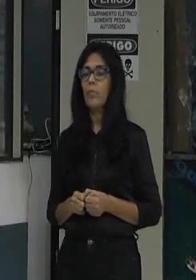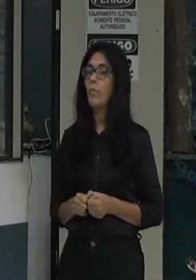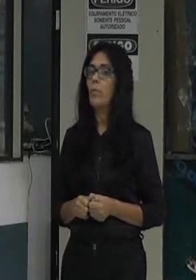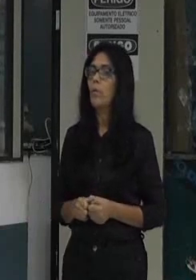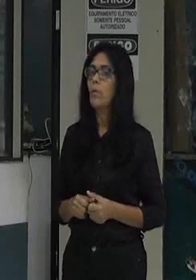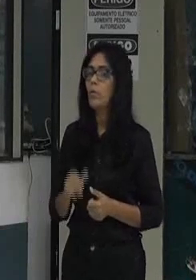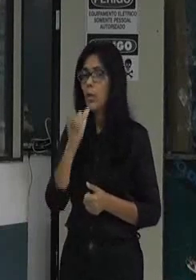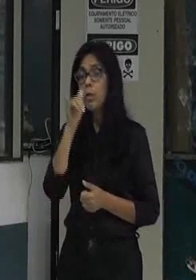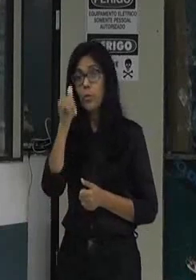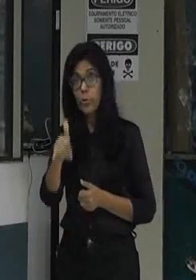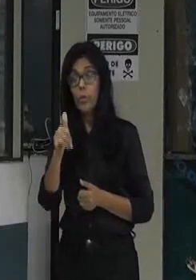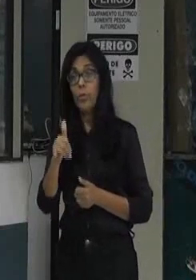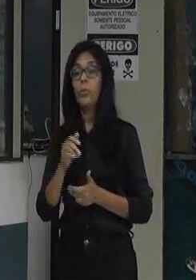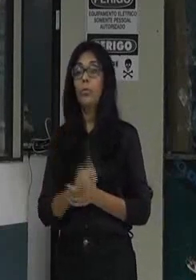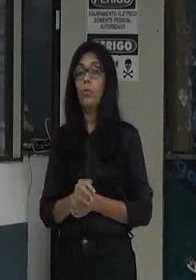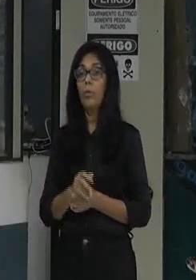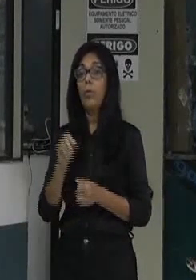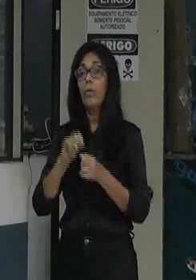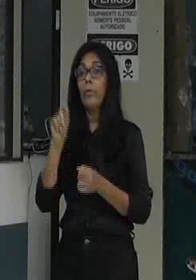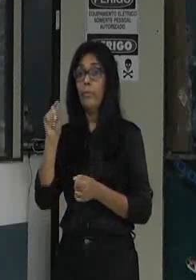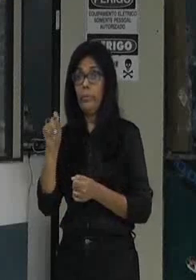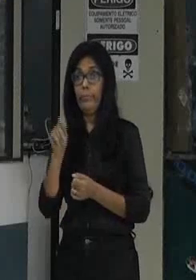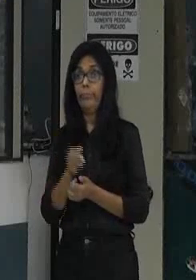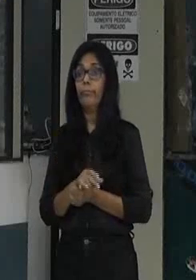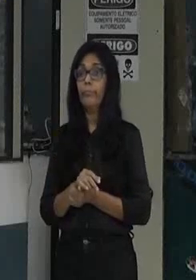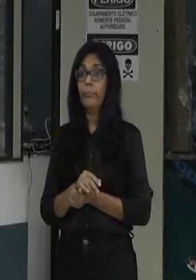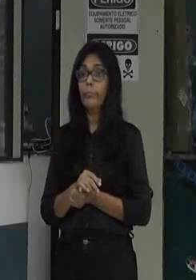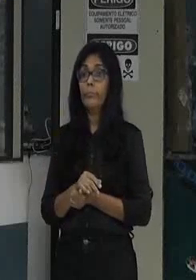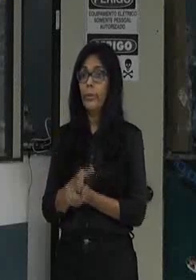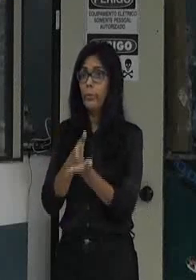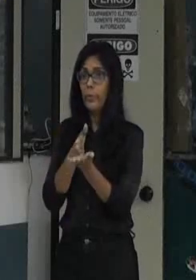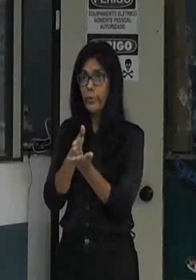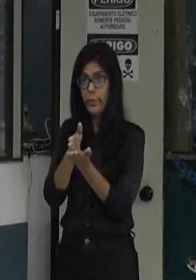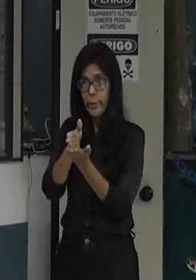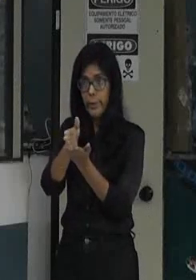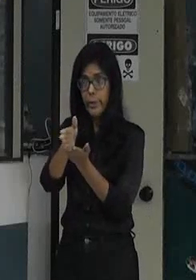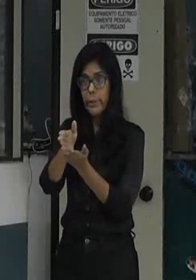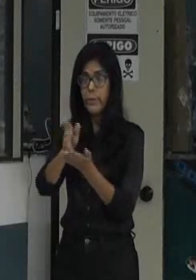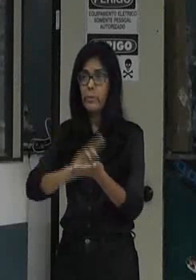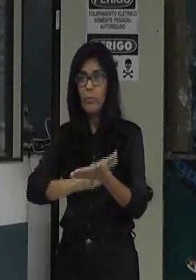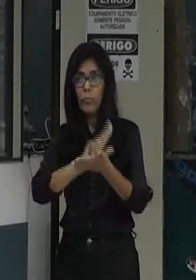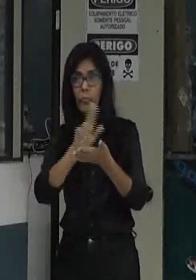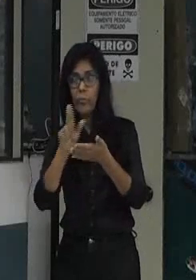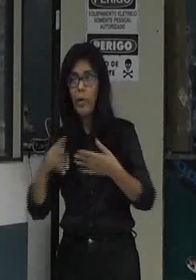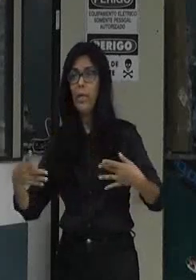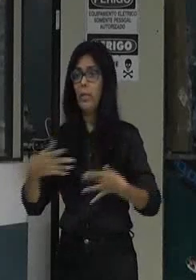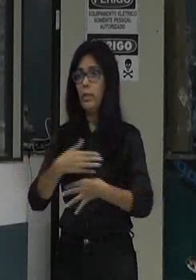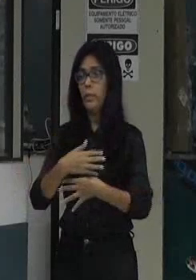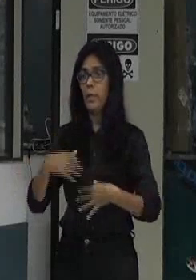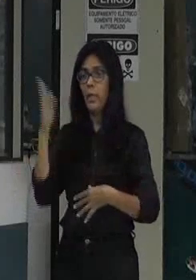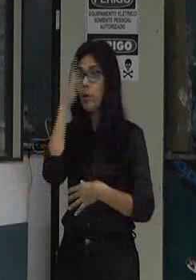do governo do governo do governo o caminho que tem sido tomado em várias cidades do Brasil realmente